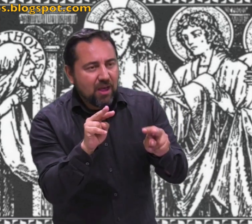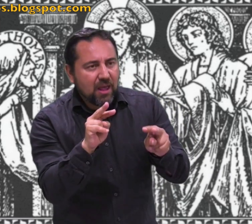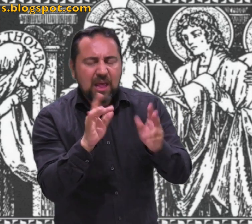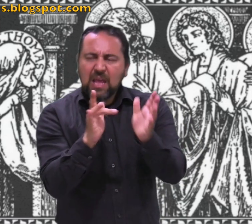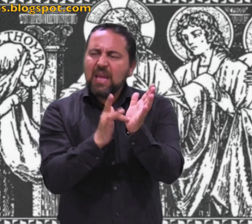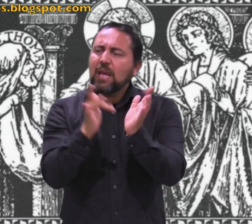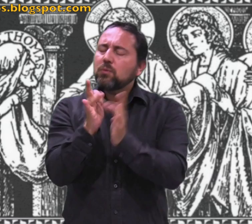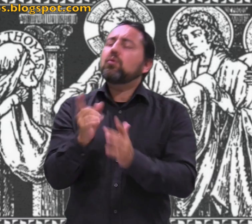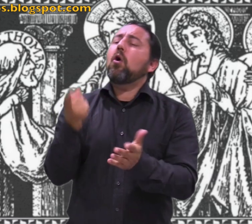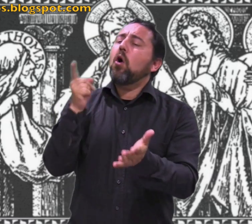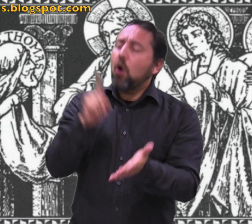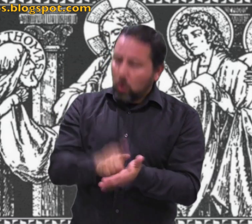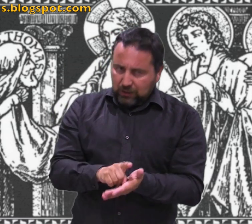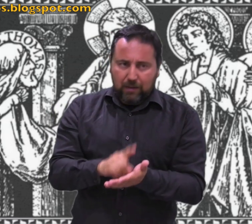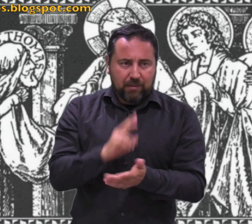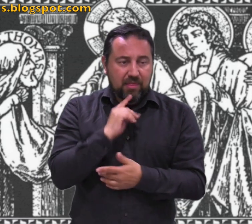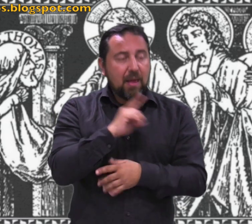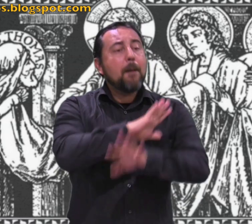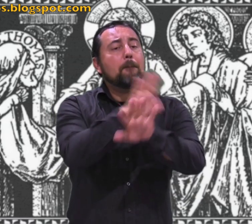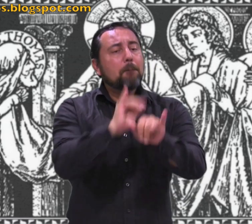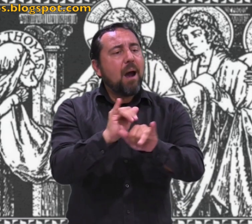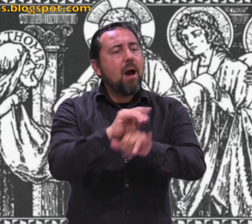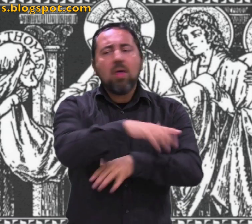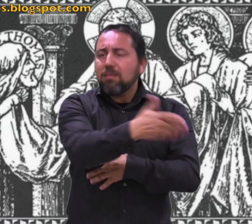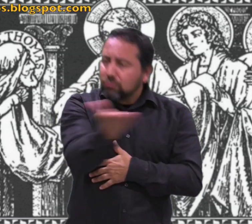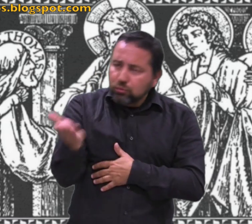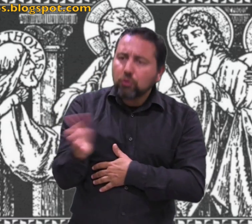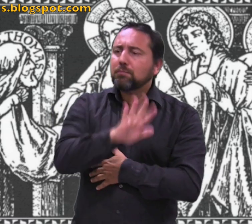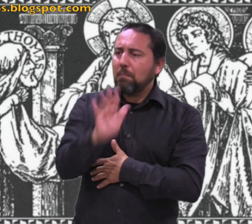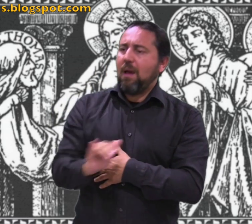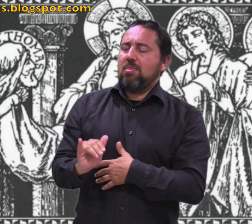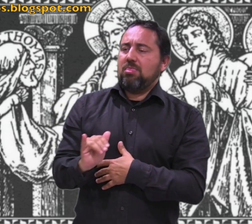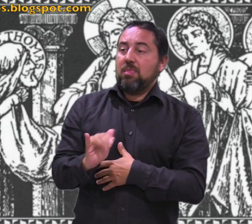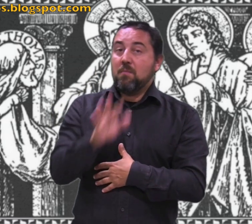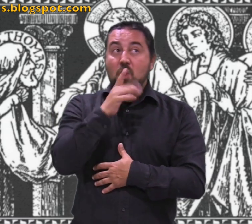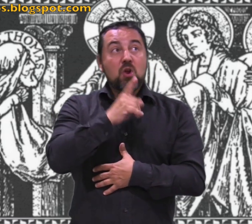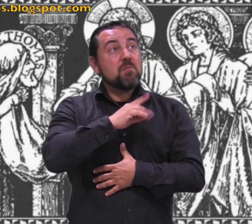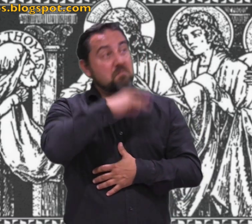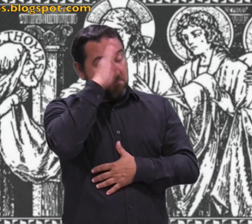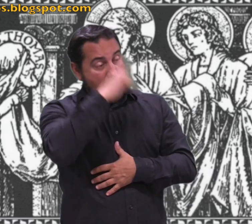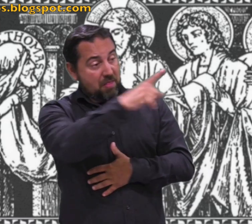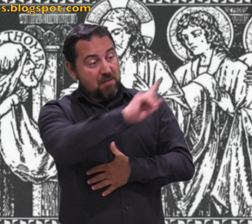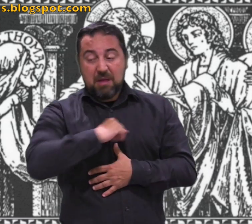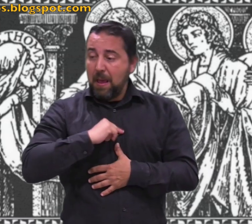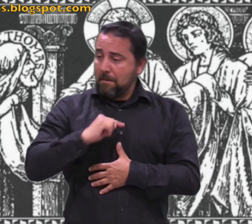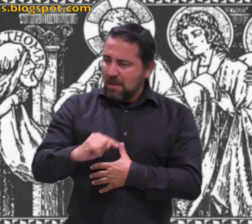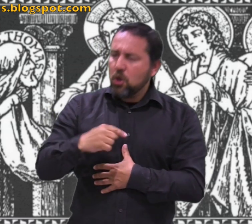Jesús repitió, paz a vosotros como el Padre me ha enviado,